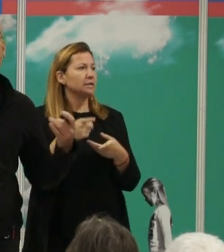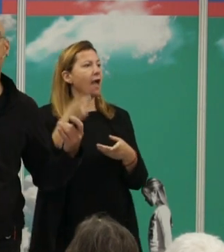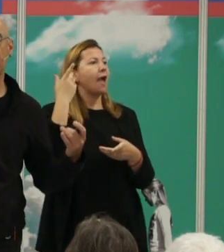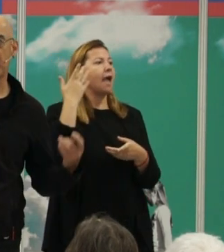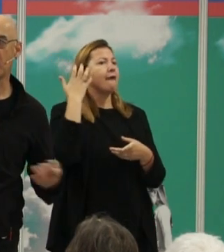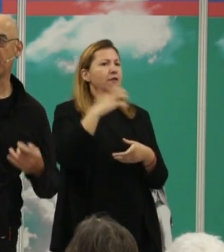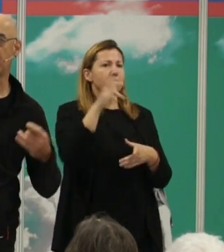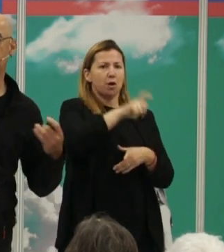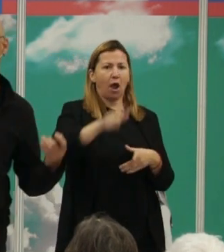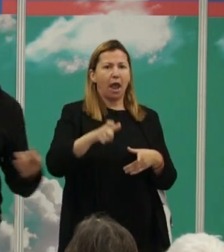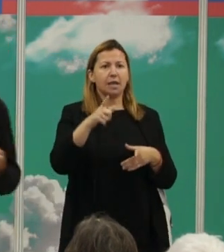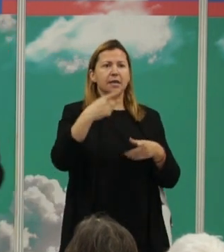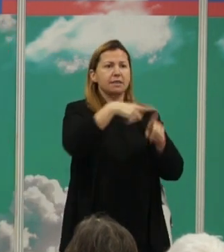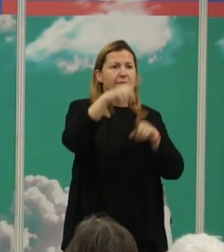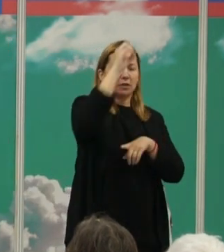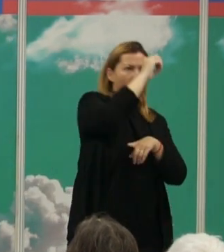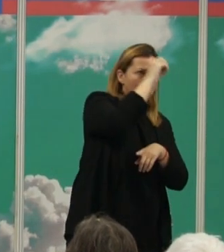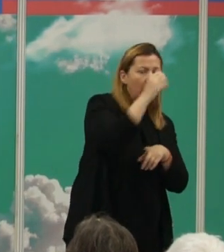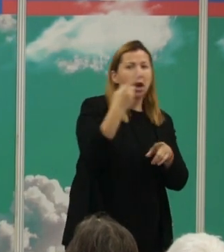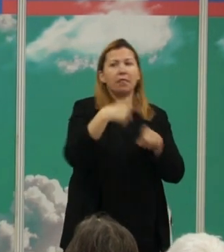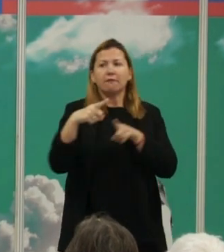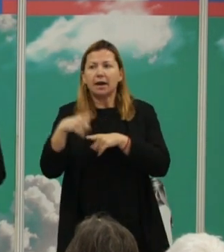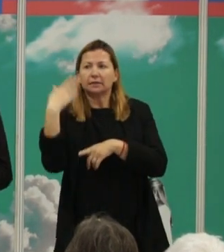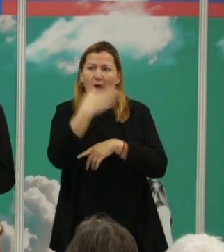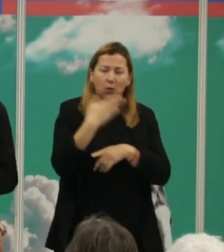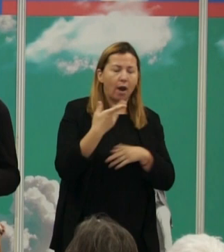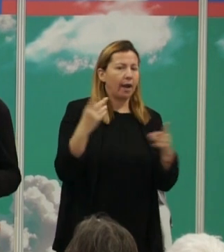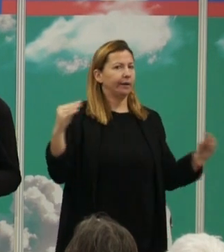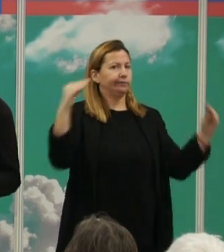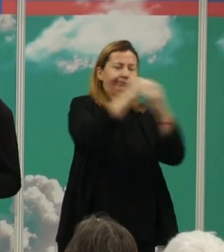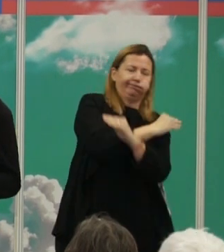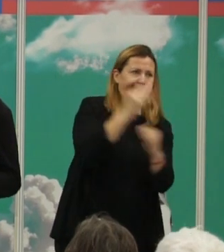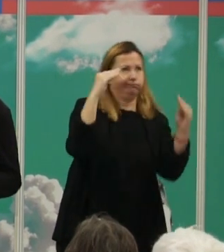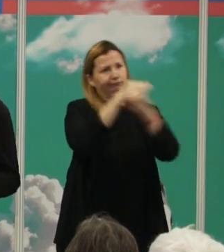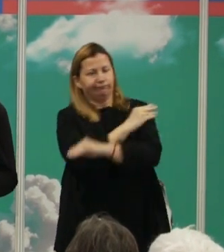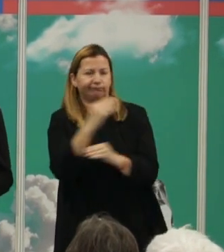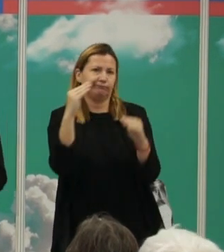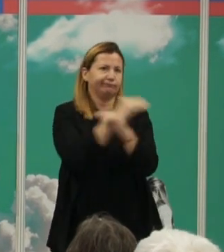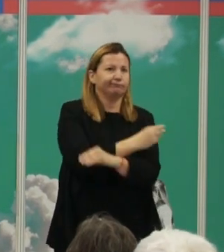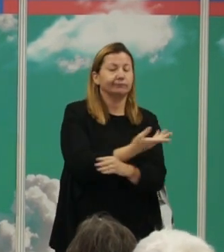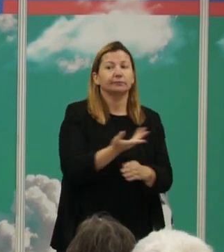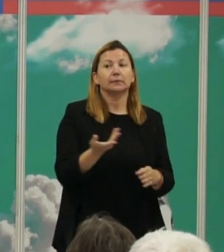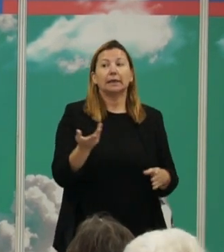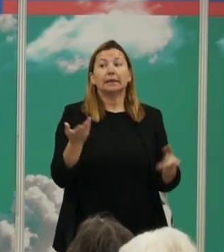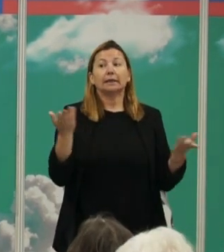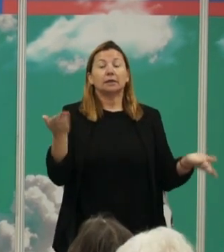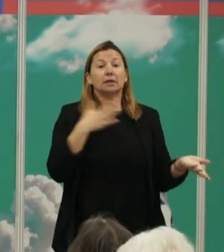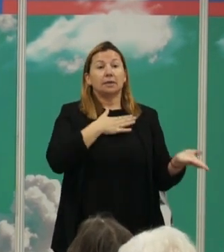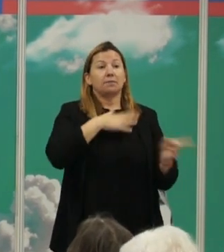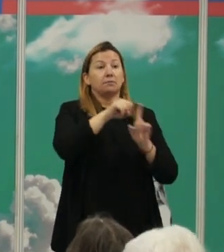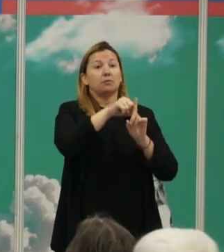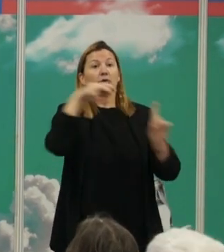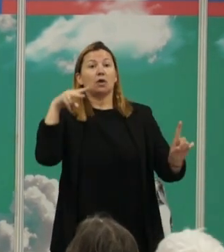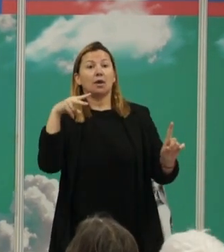Hay distintas opiniones, distintas escuelas, distintas visiones que no se ponen de acuerdo, no hay un consenso. Desde mi punto de vista, yo creo que no se llega al